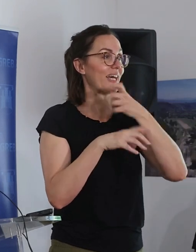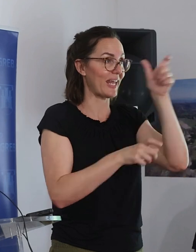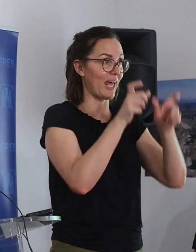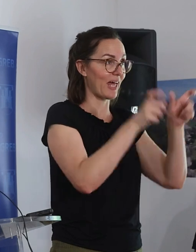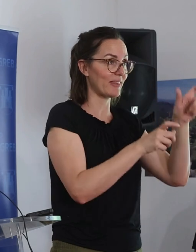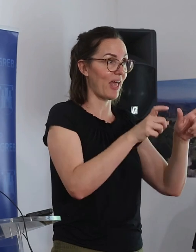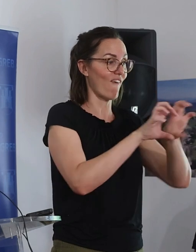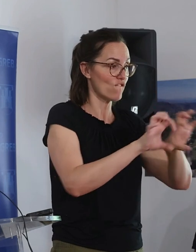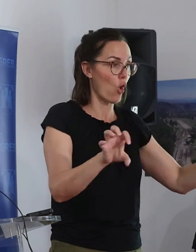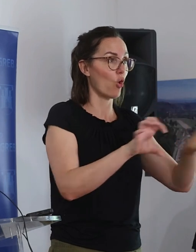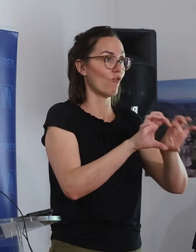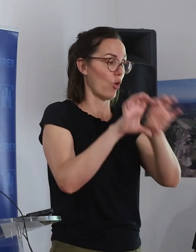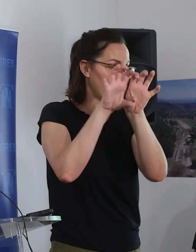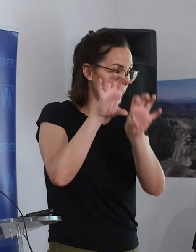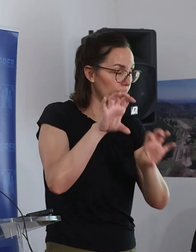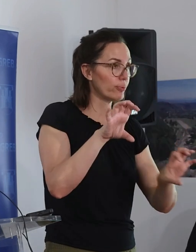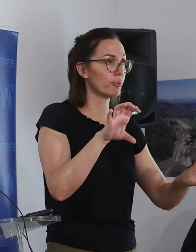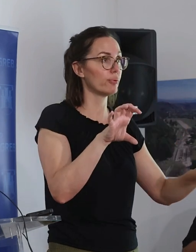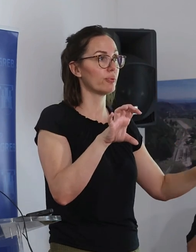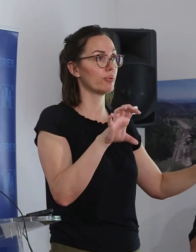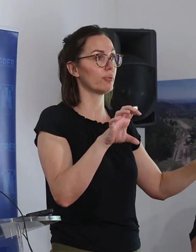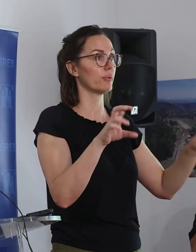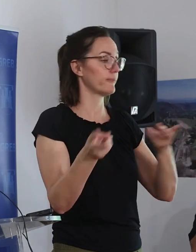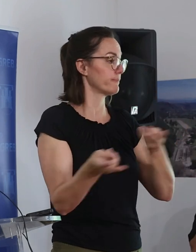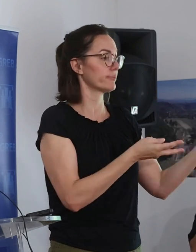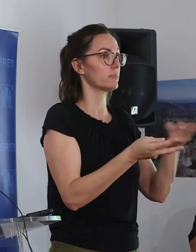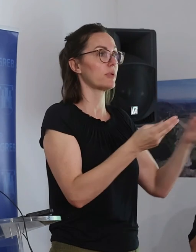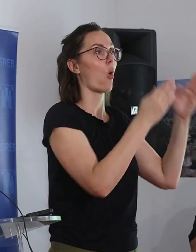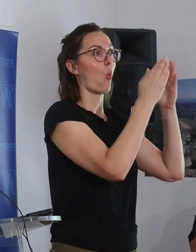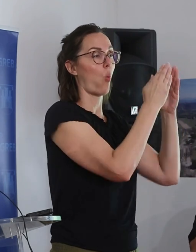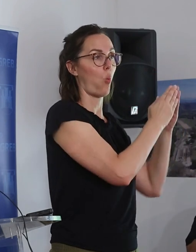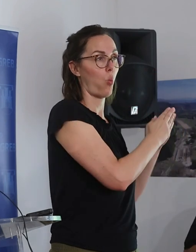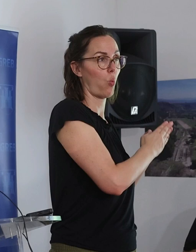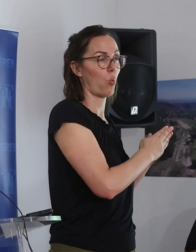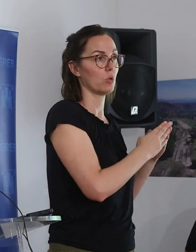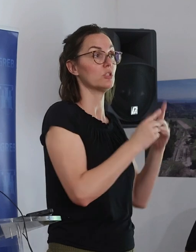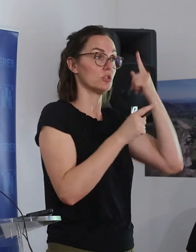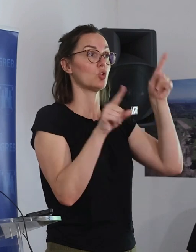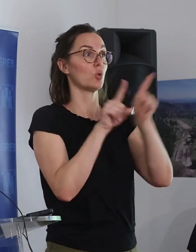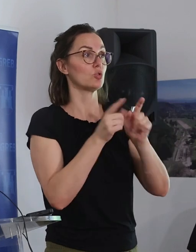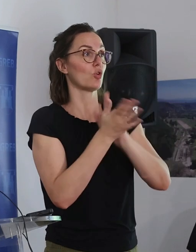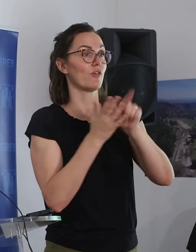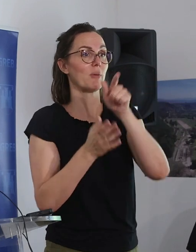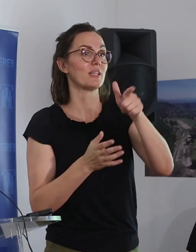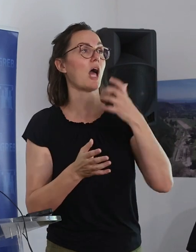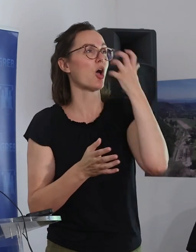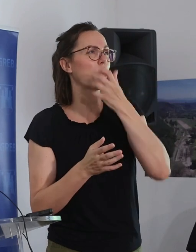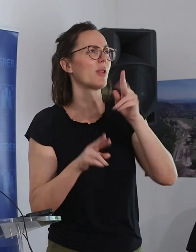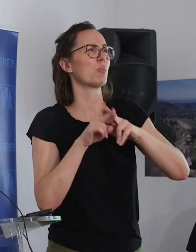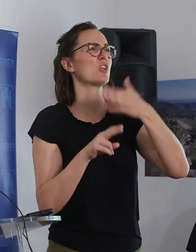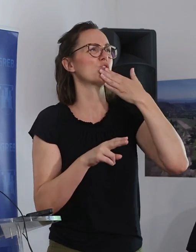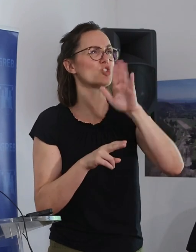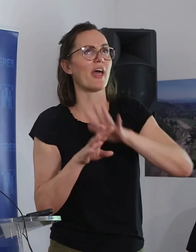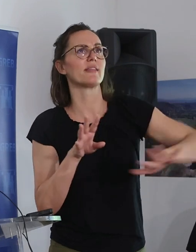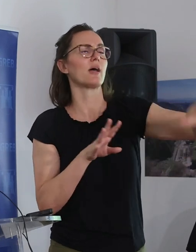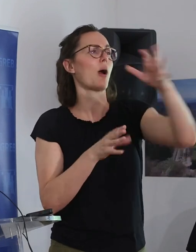vrelovodima se dostavljala kućanstvima. Tako da u isto vrijeme ta toplina ne bude nekakva štetna toplina koja odlazi